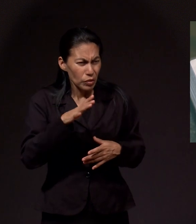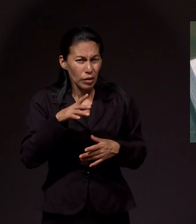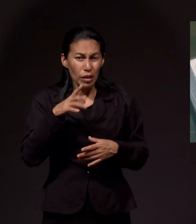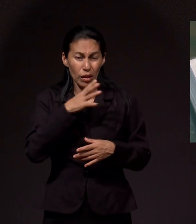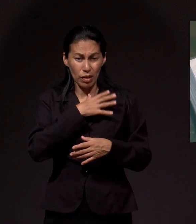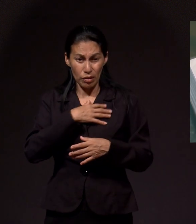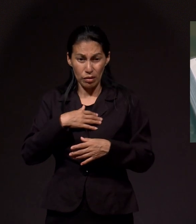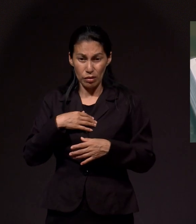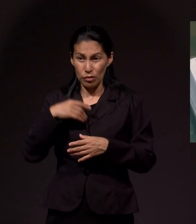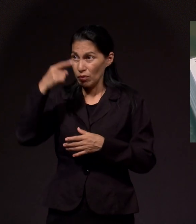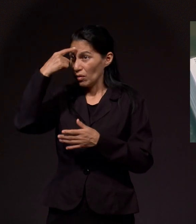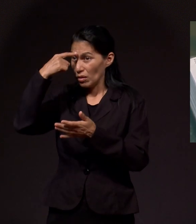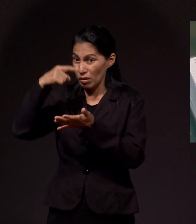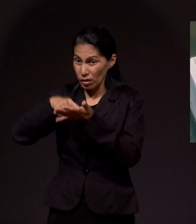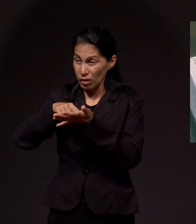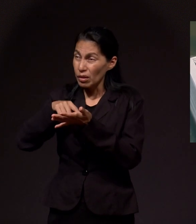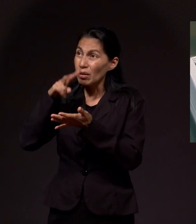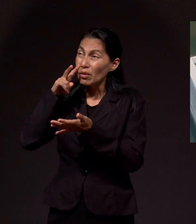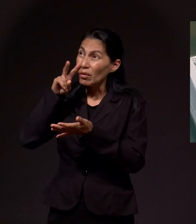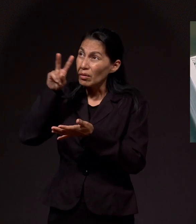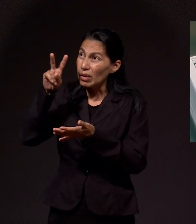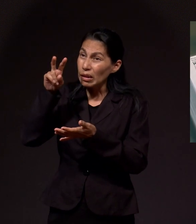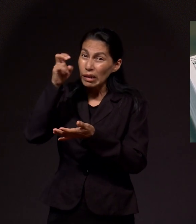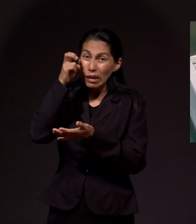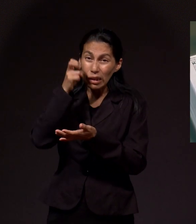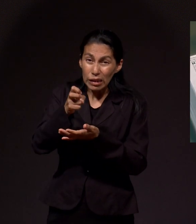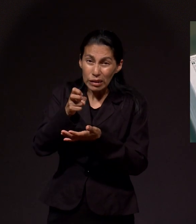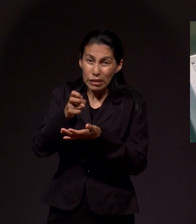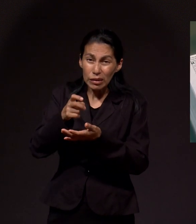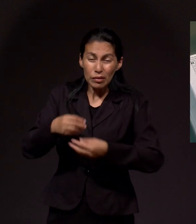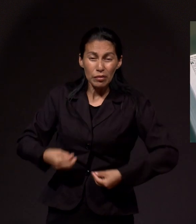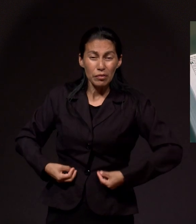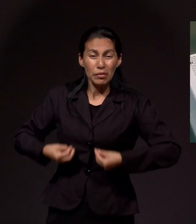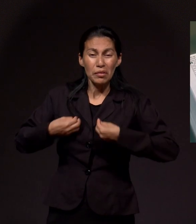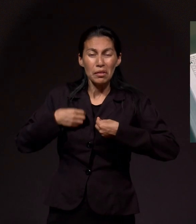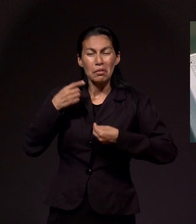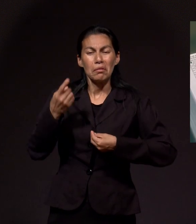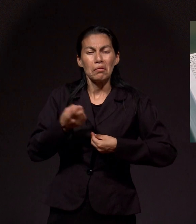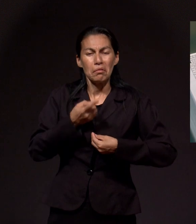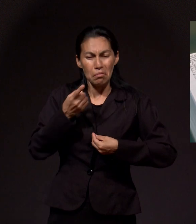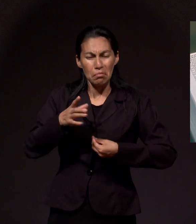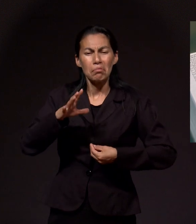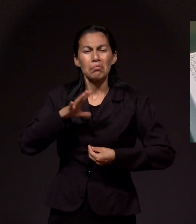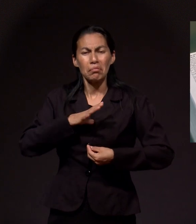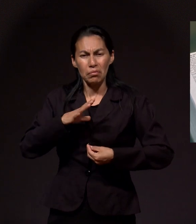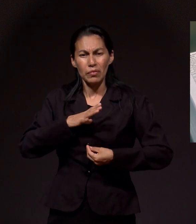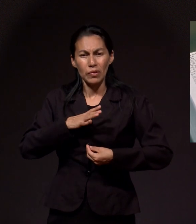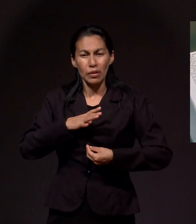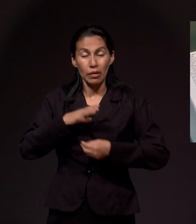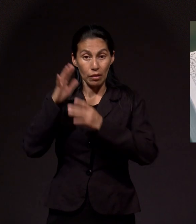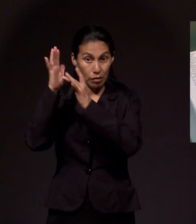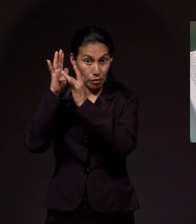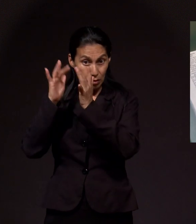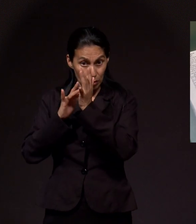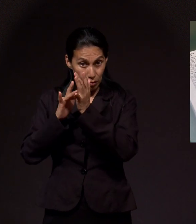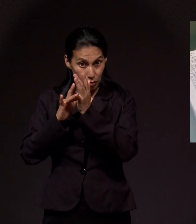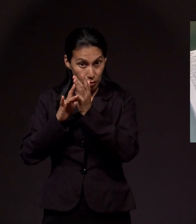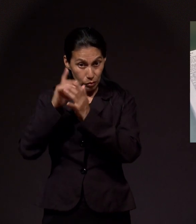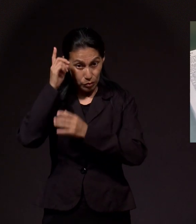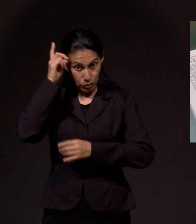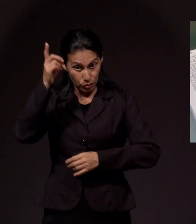y cree en Él, tenga vida eterna. Y yo, dice Jesús,